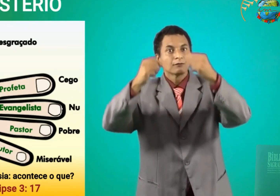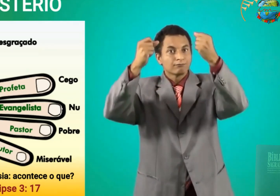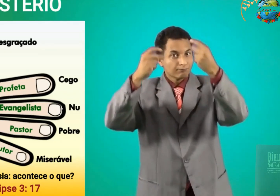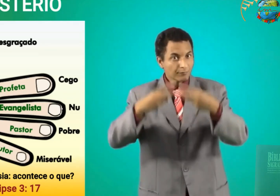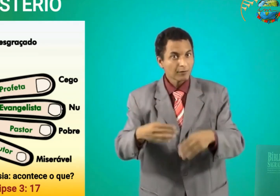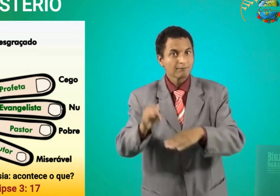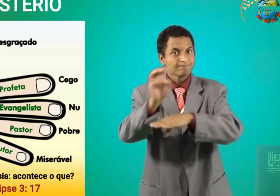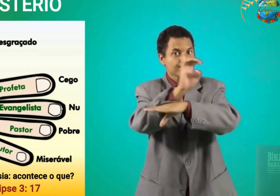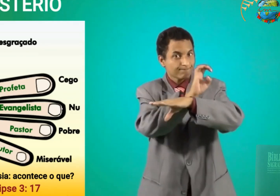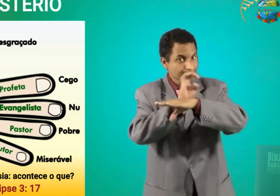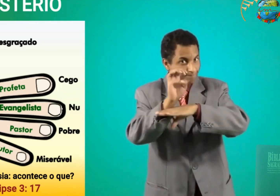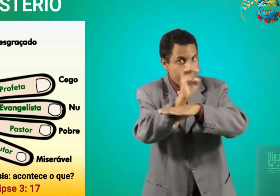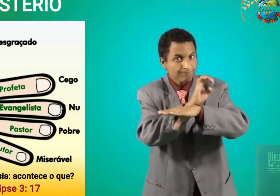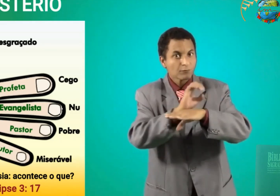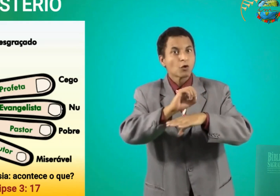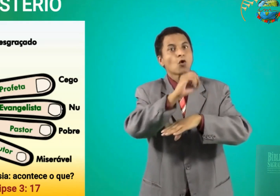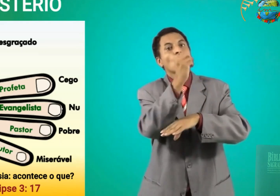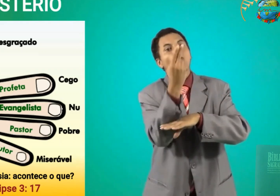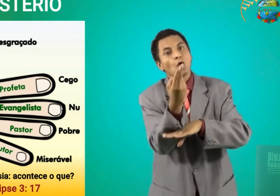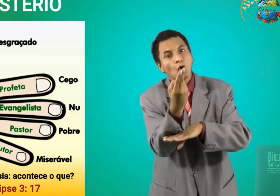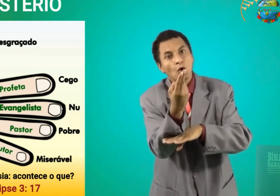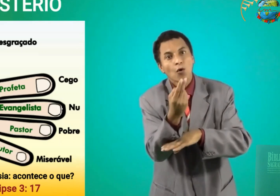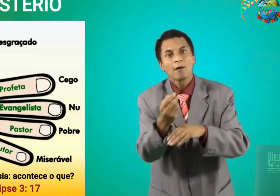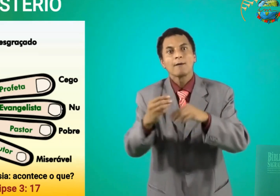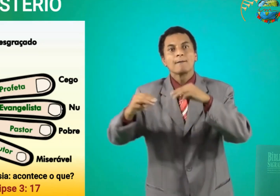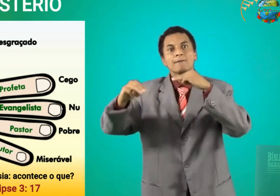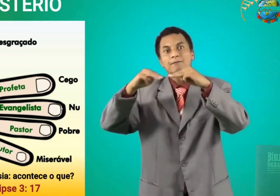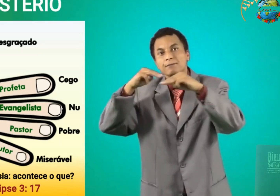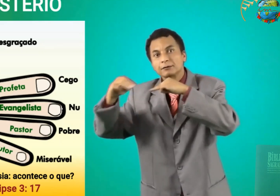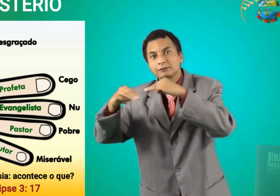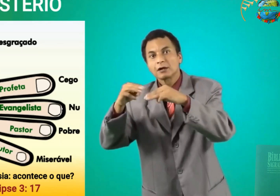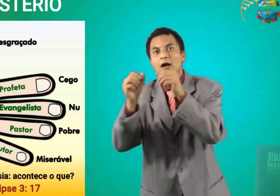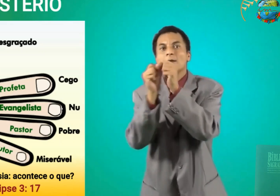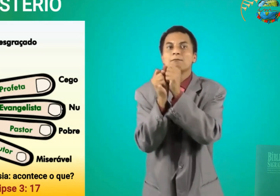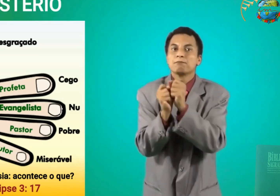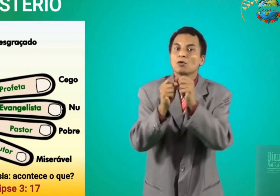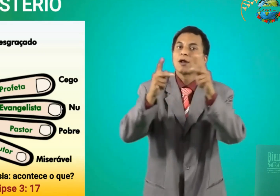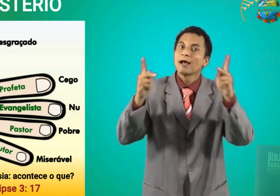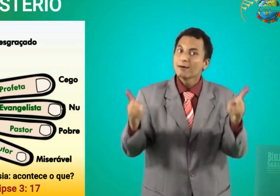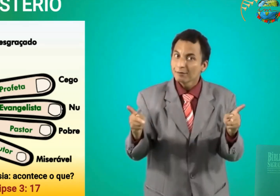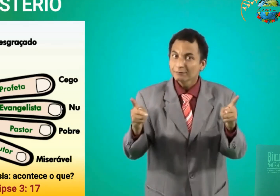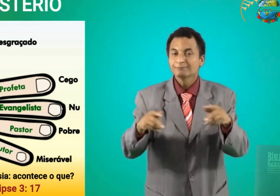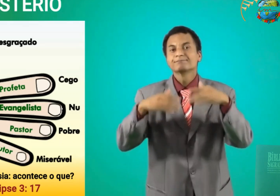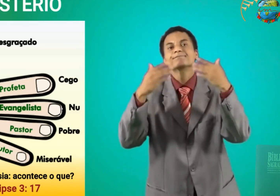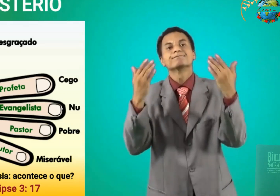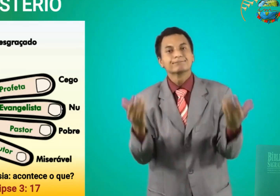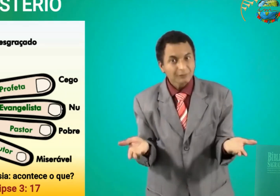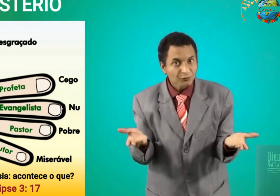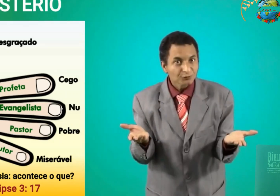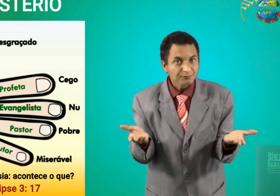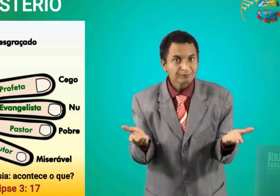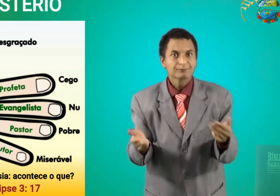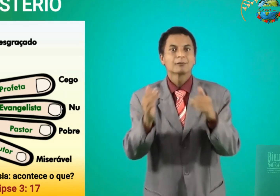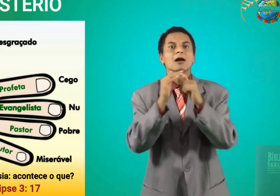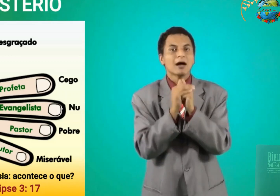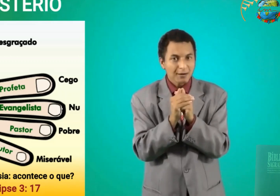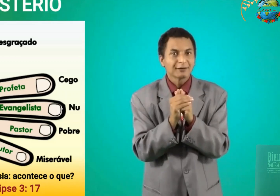Descrito em Efésios Ou o ministério Descrito em Apocalipse Qual deles? Amém?